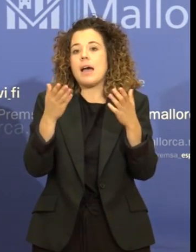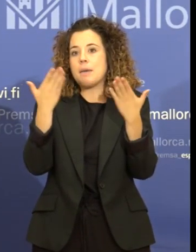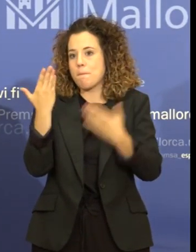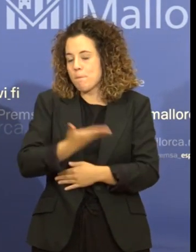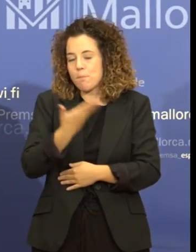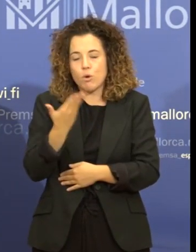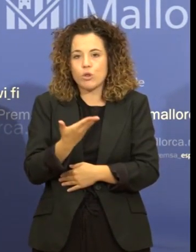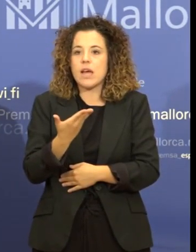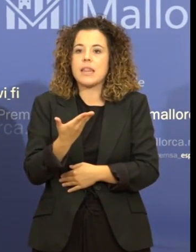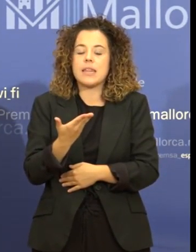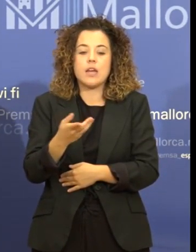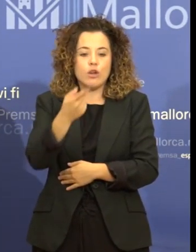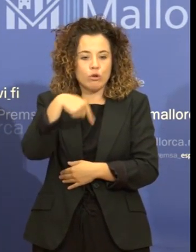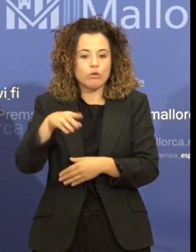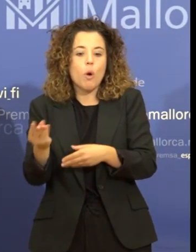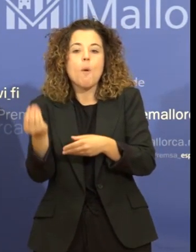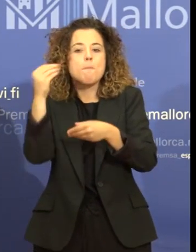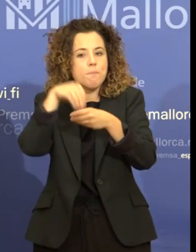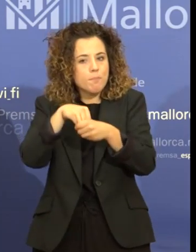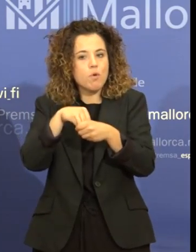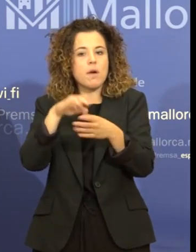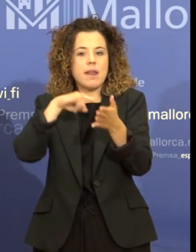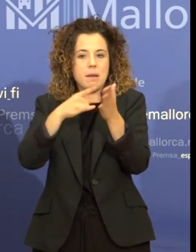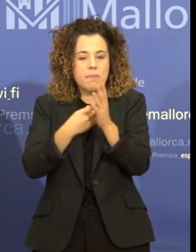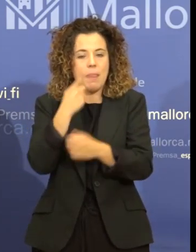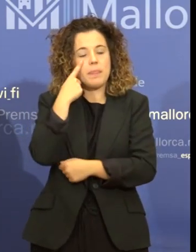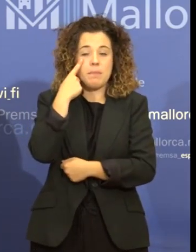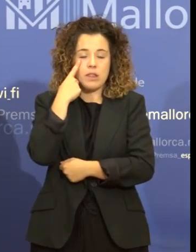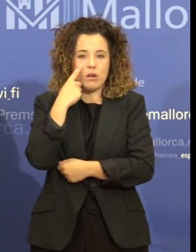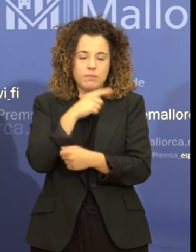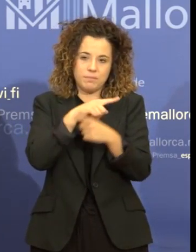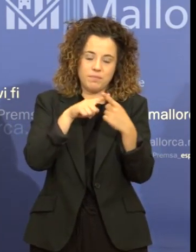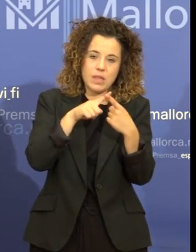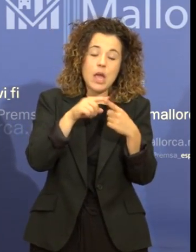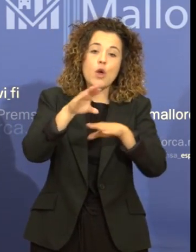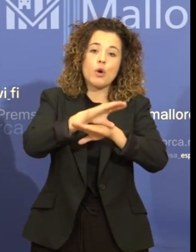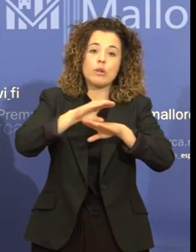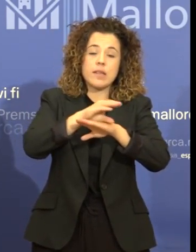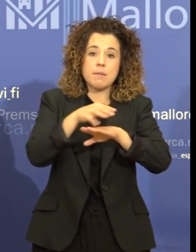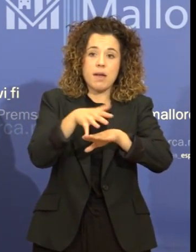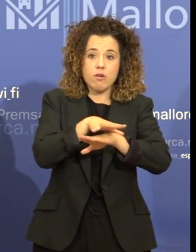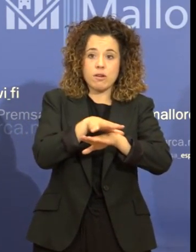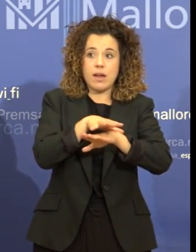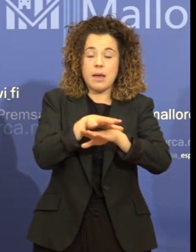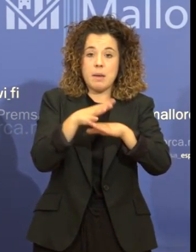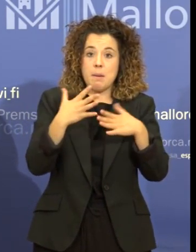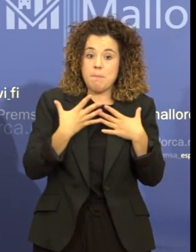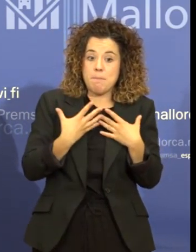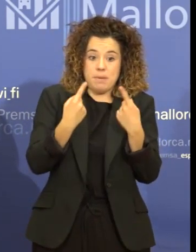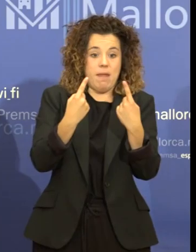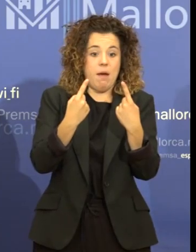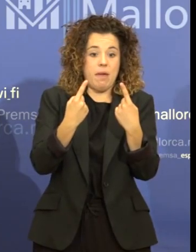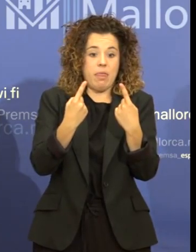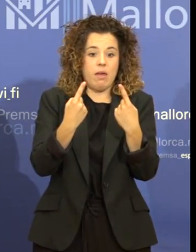introduïm dins el pla d'inspecció, per una banda, que el Consell de Mallorca per primera vegada creurà dades,